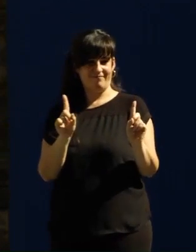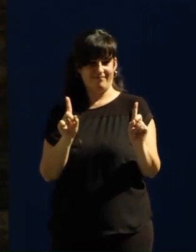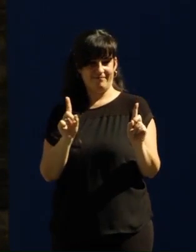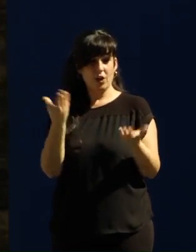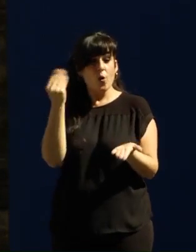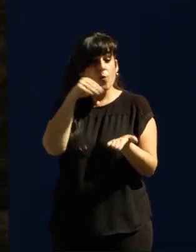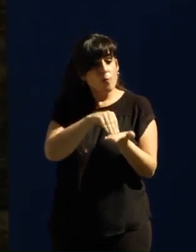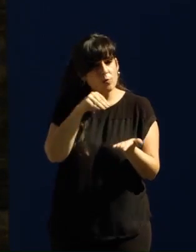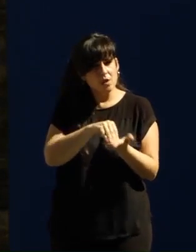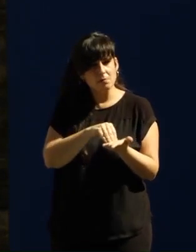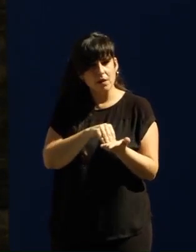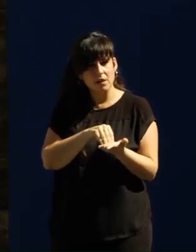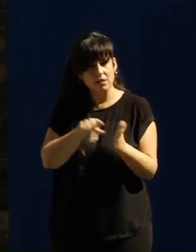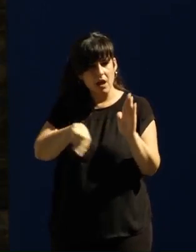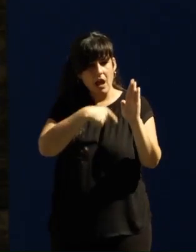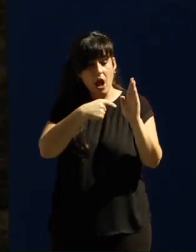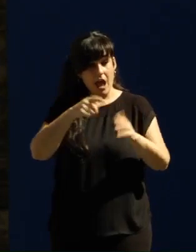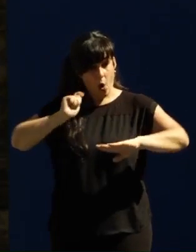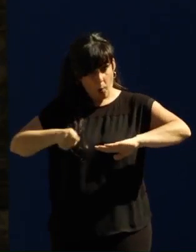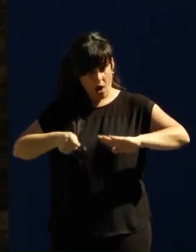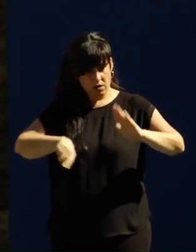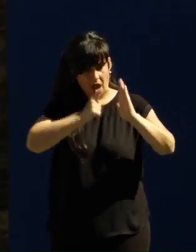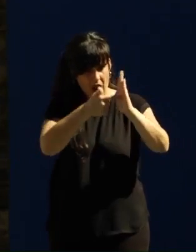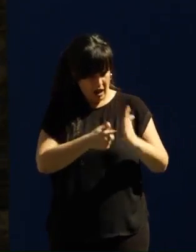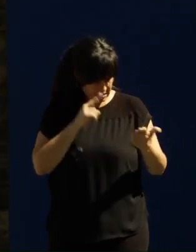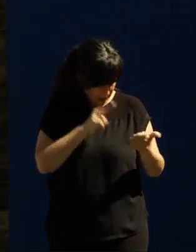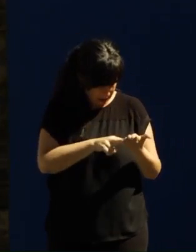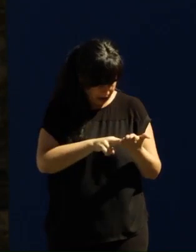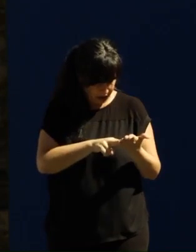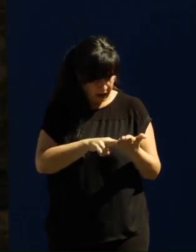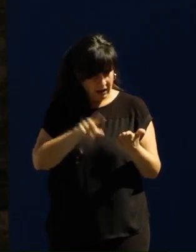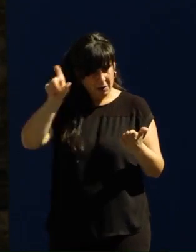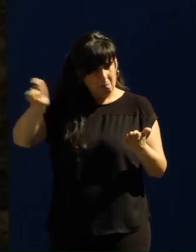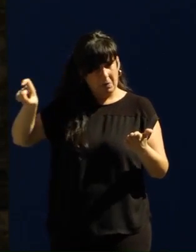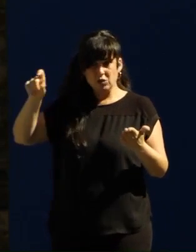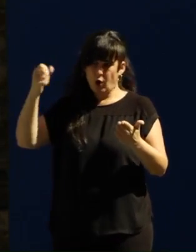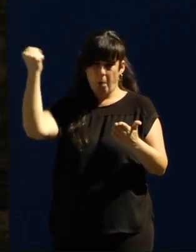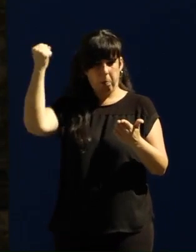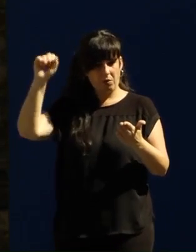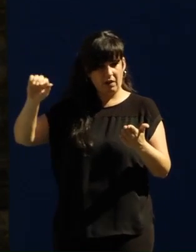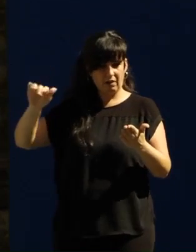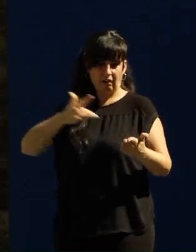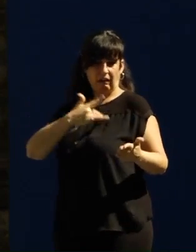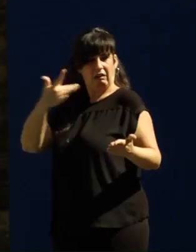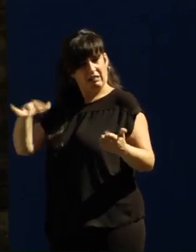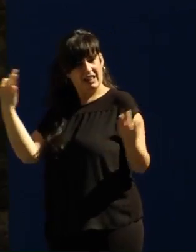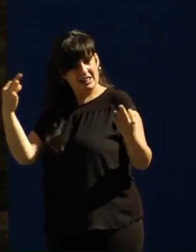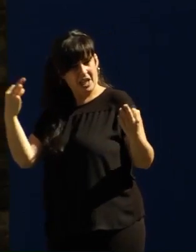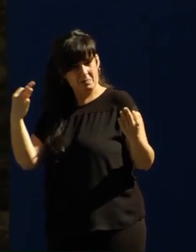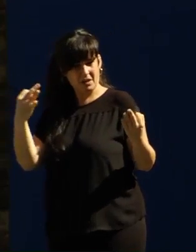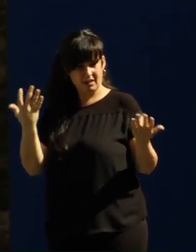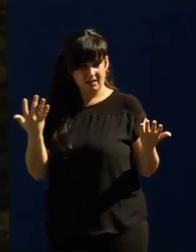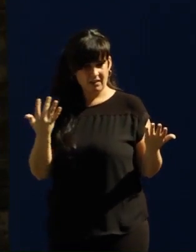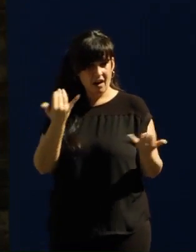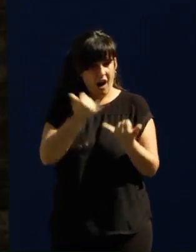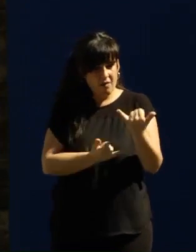sonrojado cuando las leyes obligaban a ser dóciles con los de arriba y obligaban a ser al mismo tiempo feroces con los de abajo. Ha pasado que ha